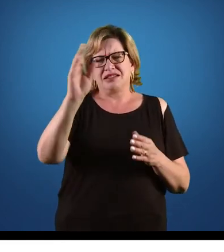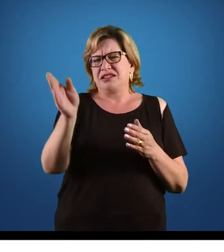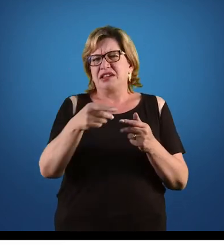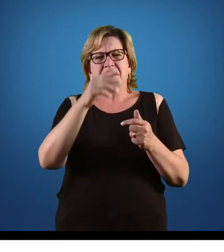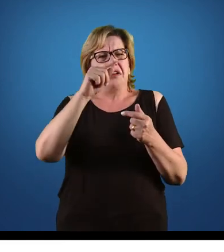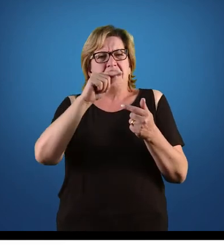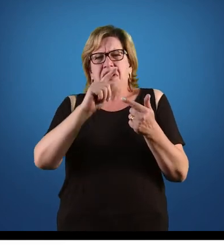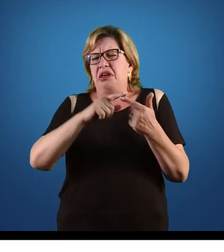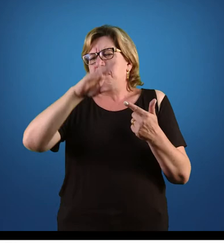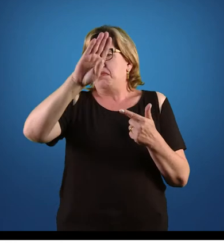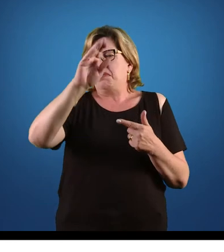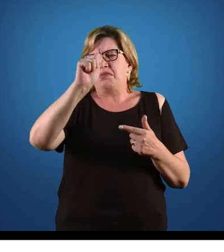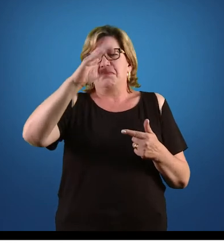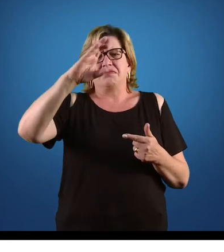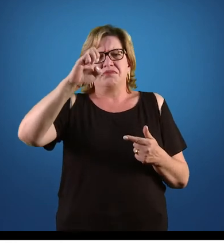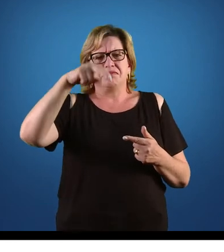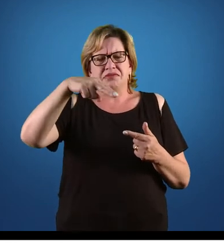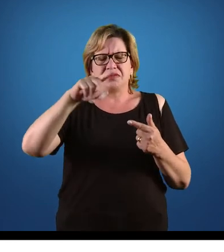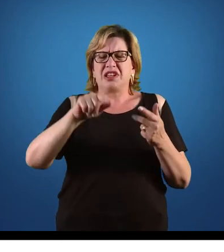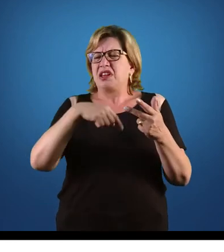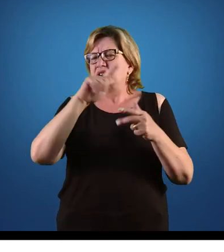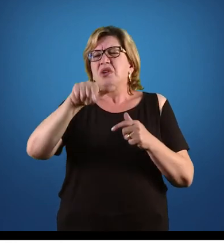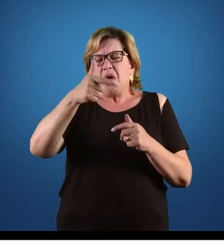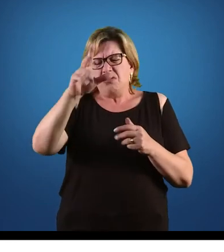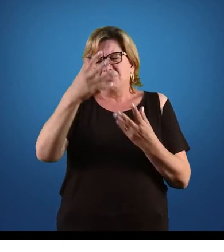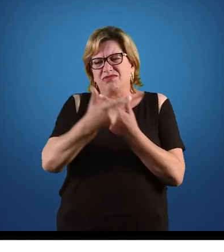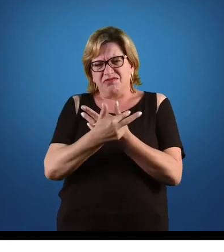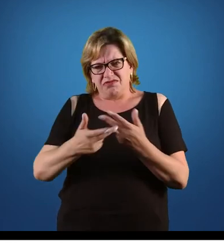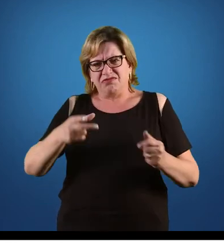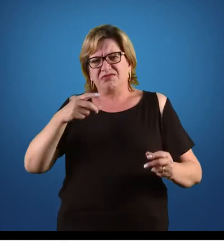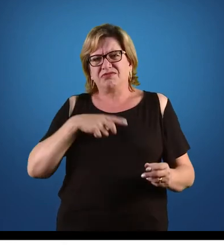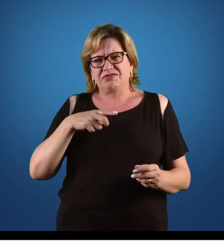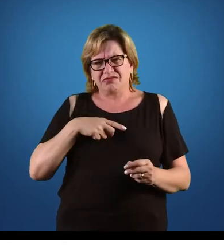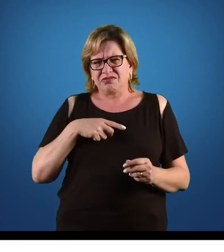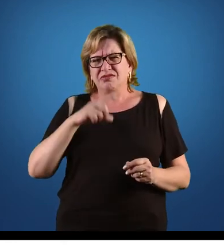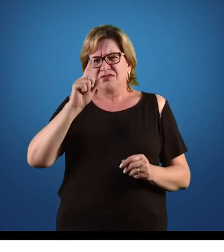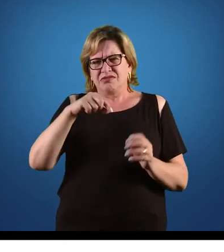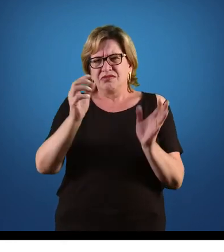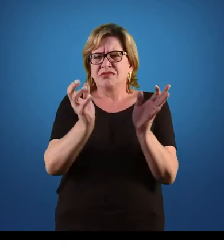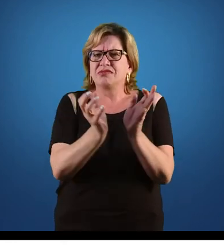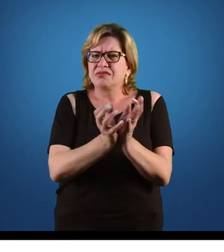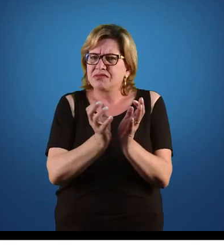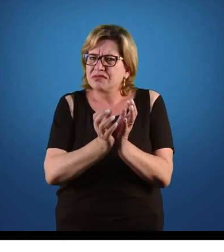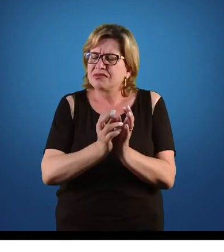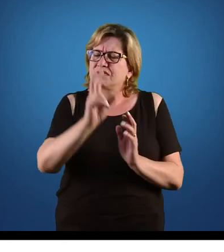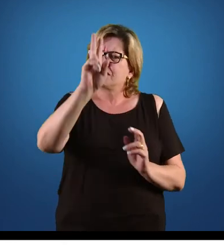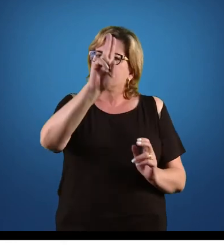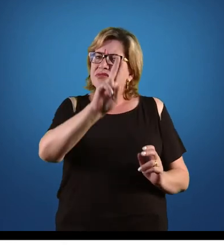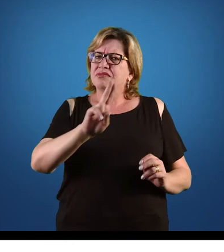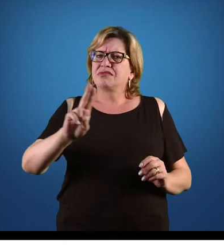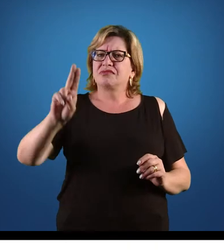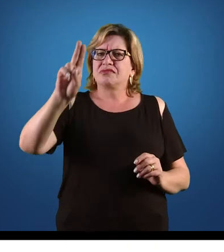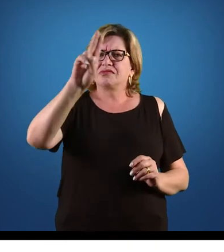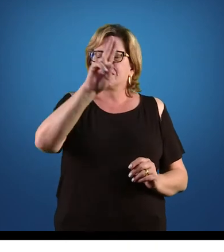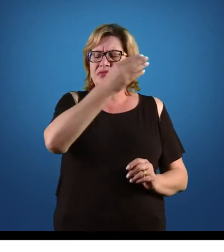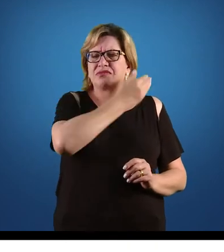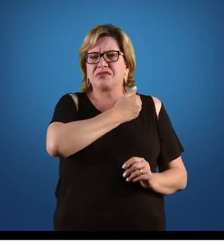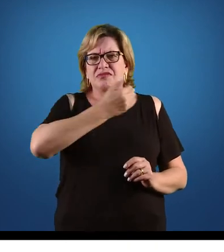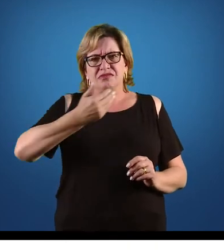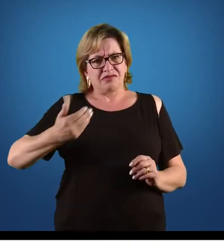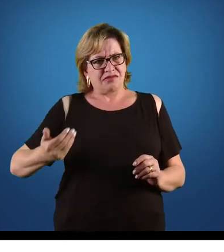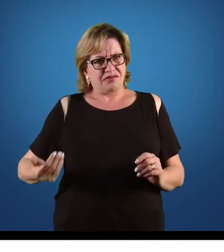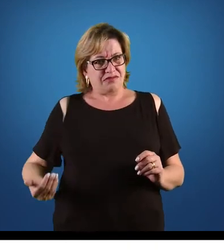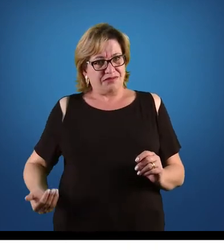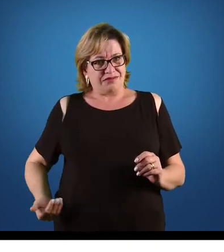Bacen, né? Entre outros, né? Então, essas instituições são utilizadas pelo governo central